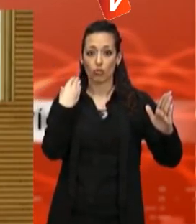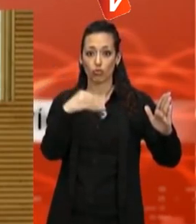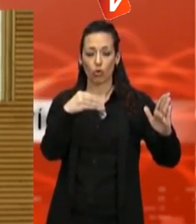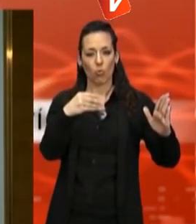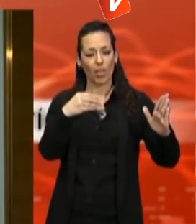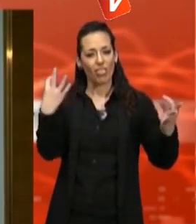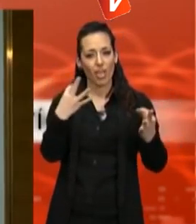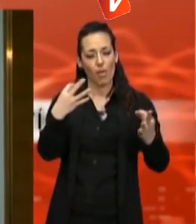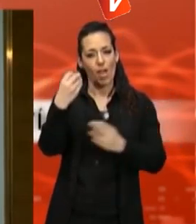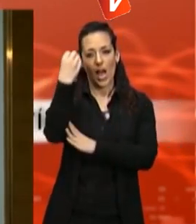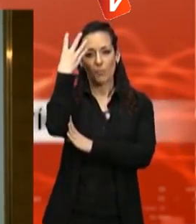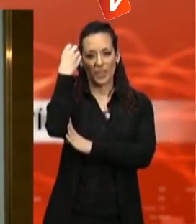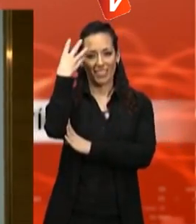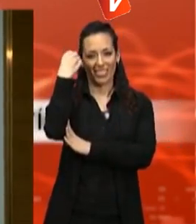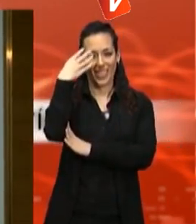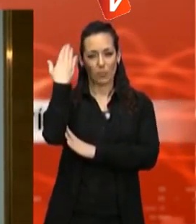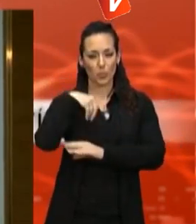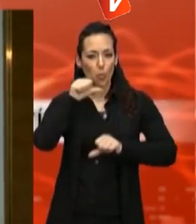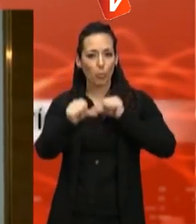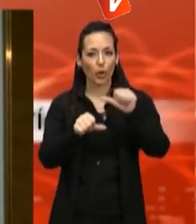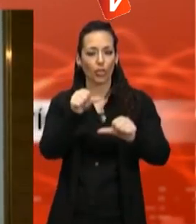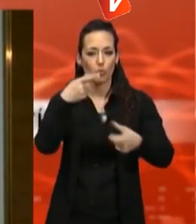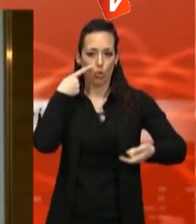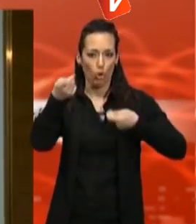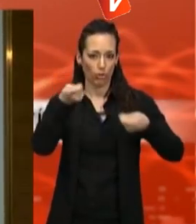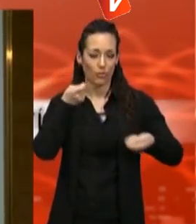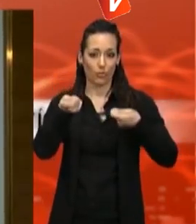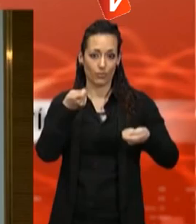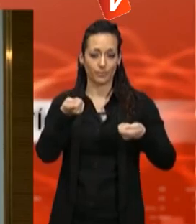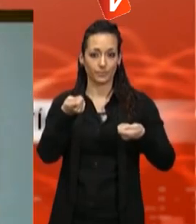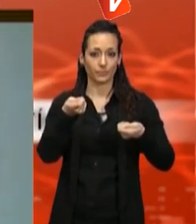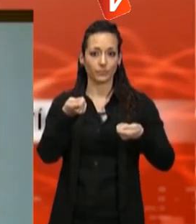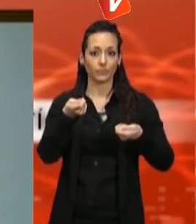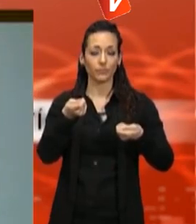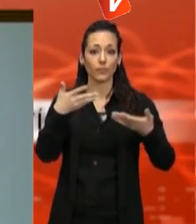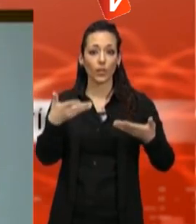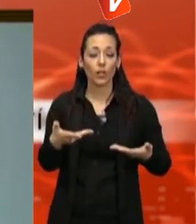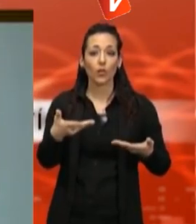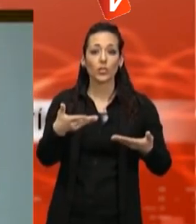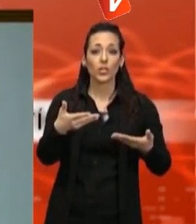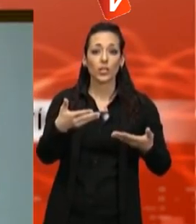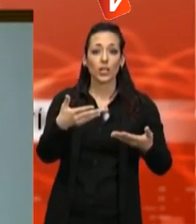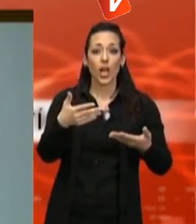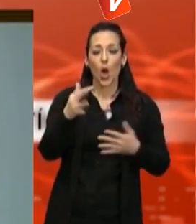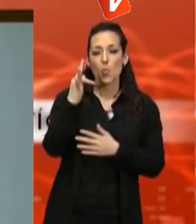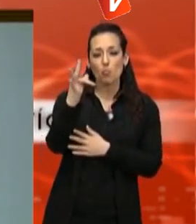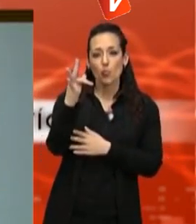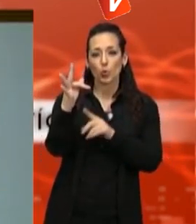procés. Això passava bàsicament per, en constructiu, en positiu, situar alternatives